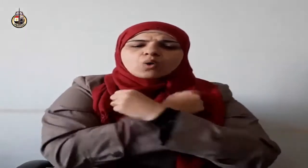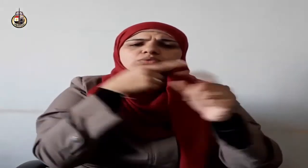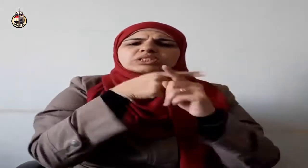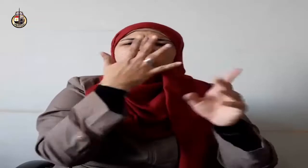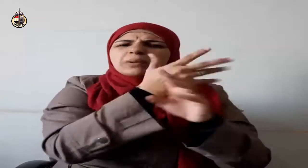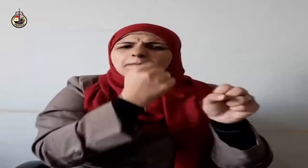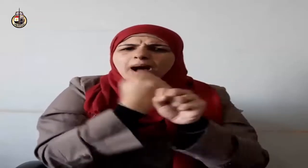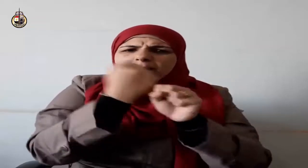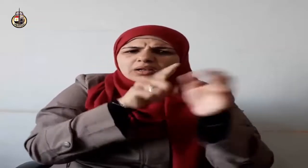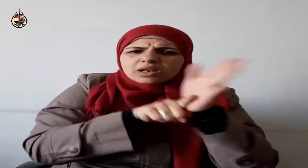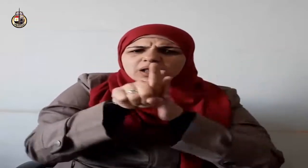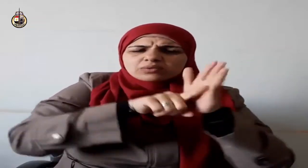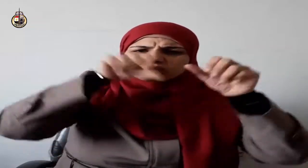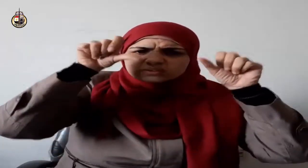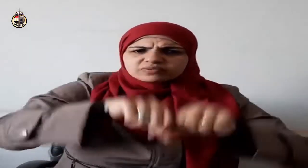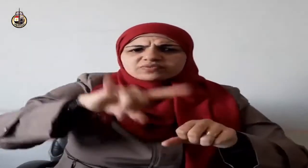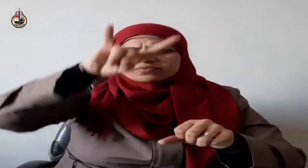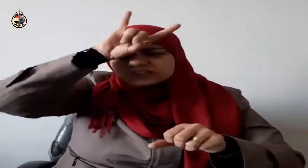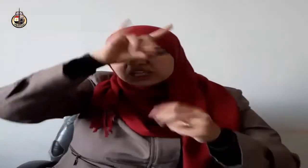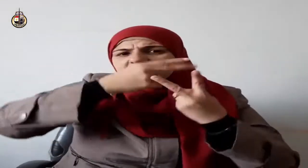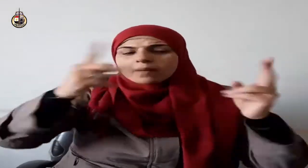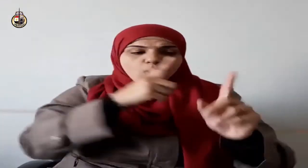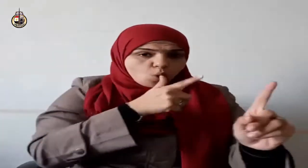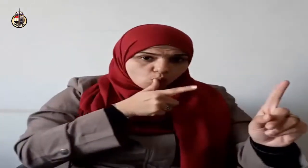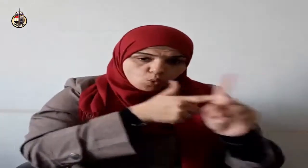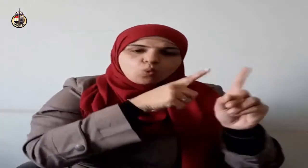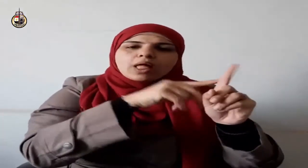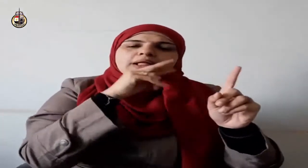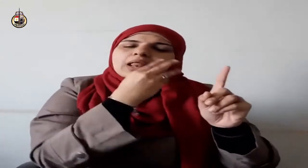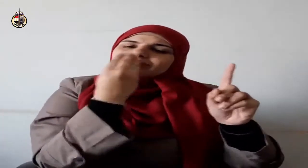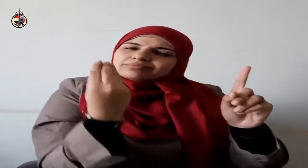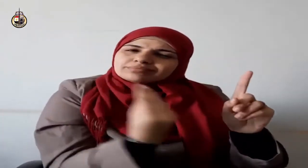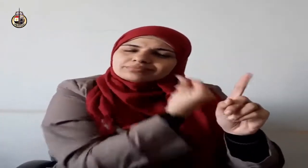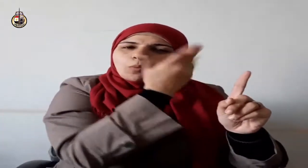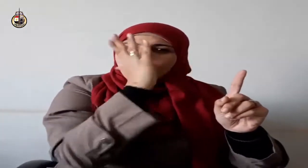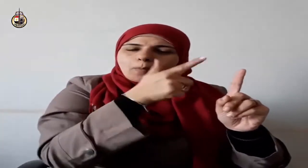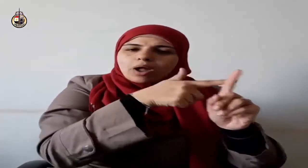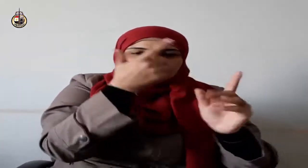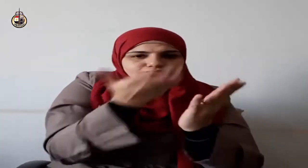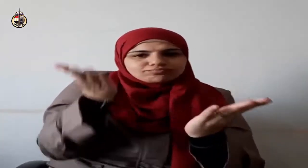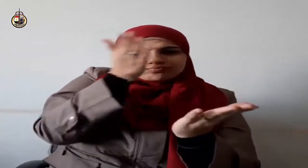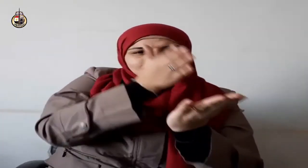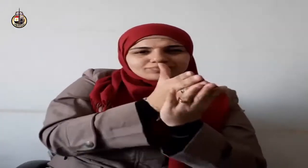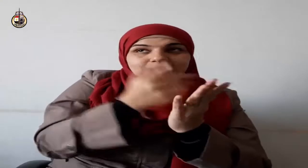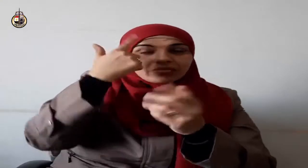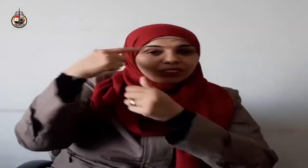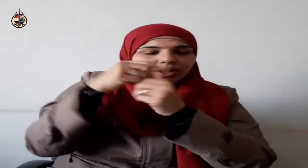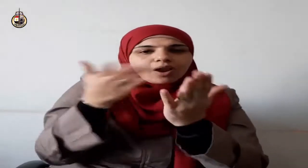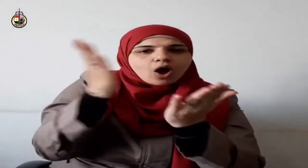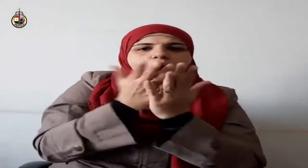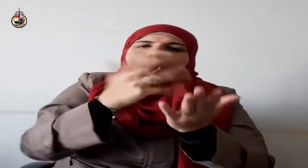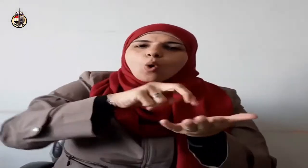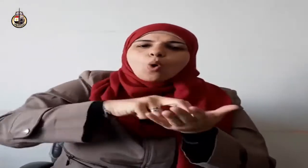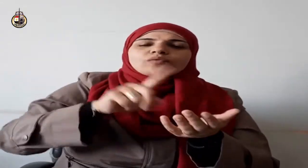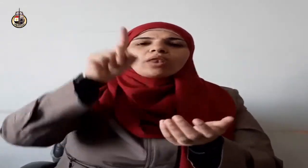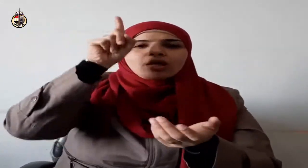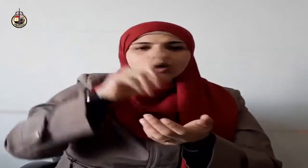ومن ذلك خطاب الله عز وجل لنبيين كريمين